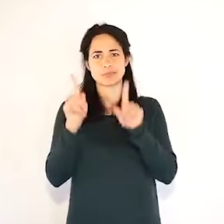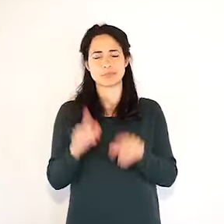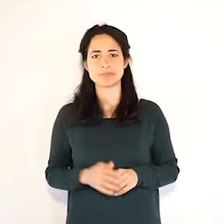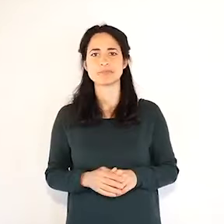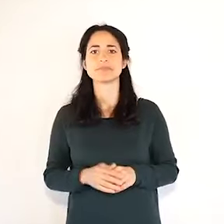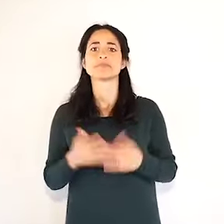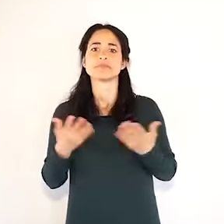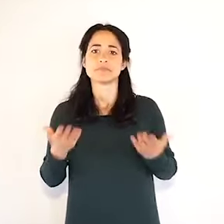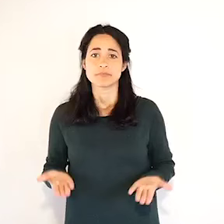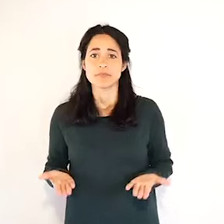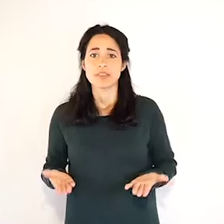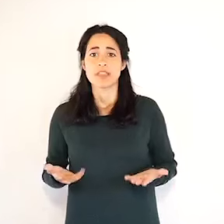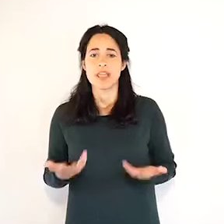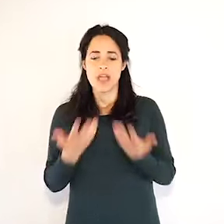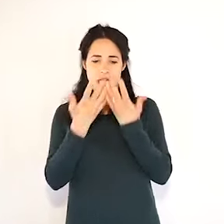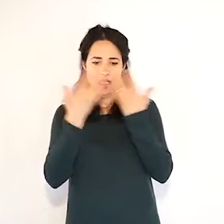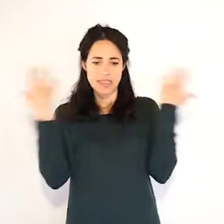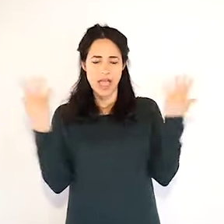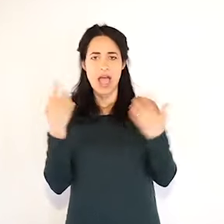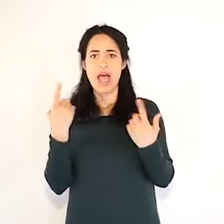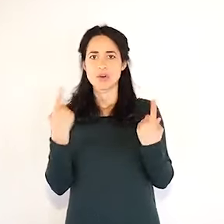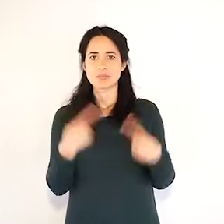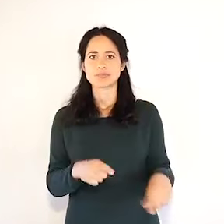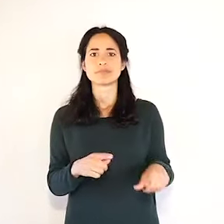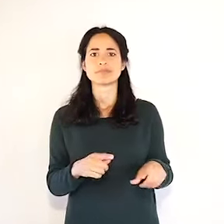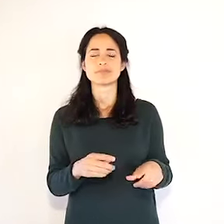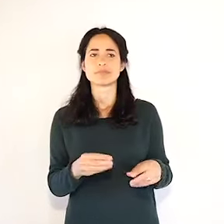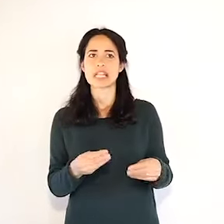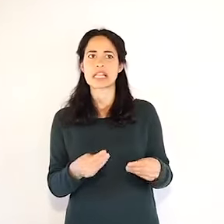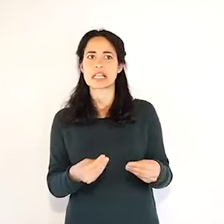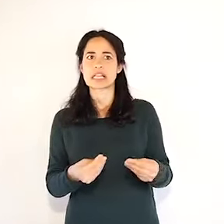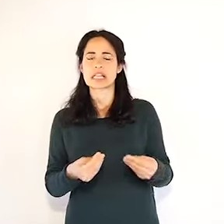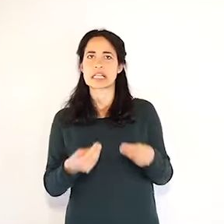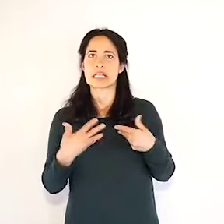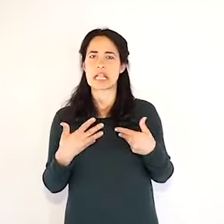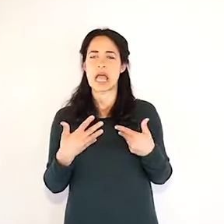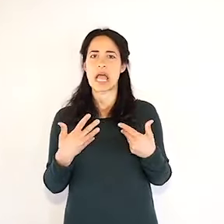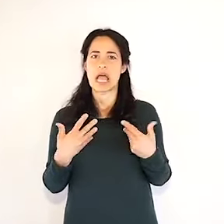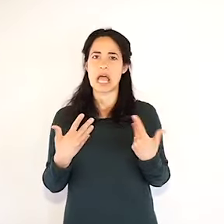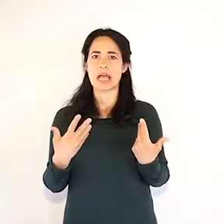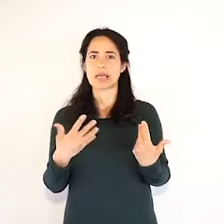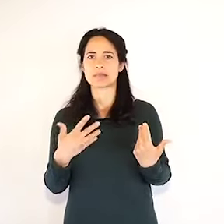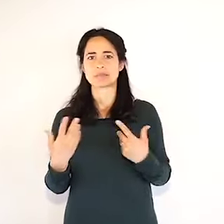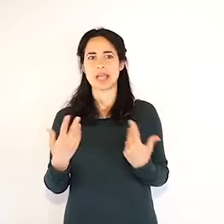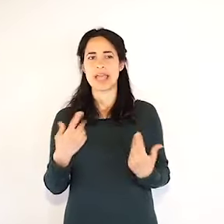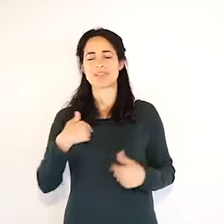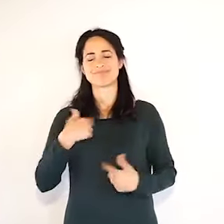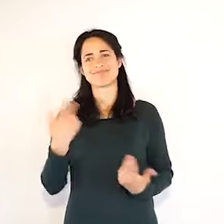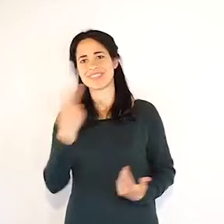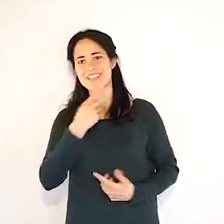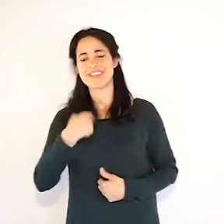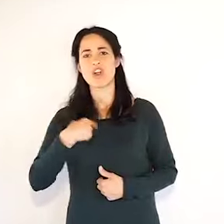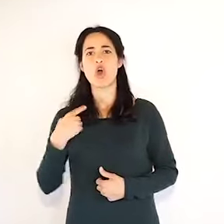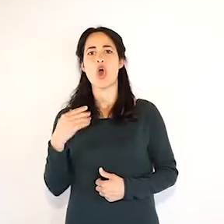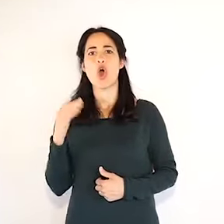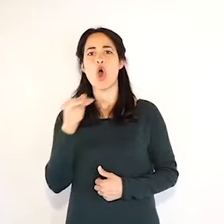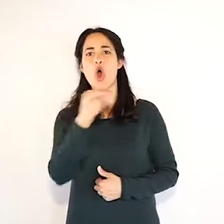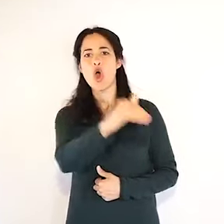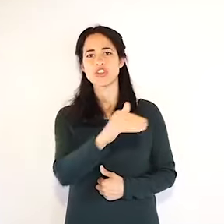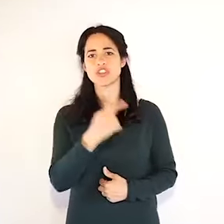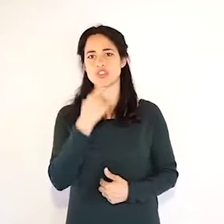questo smentisce il fatto che io tutti i giorni dico mi auguro che calino,